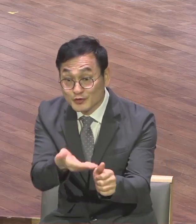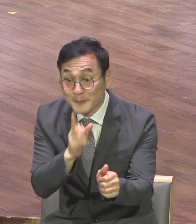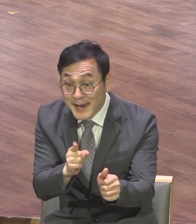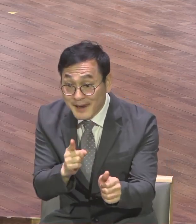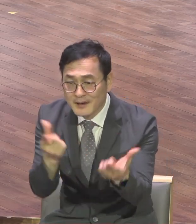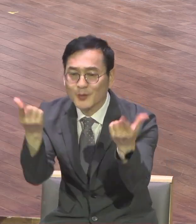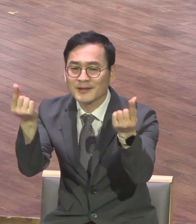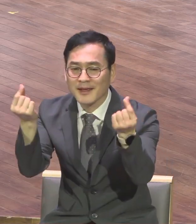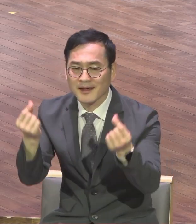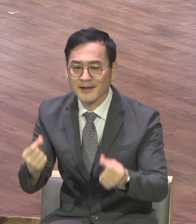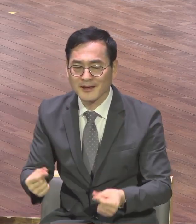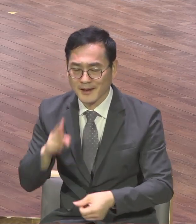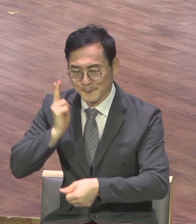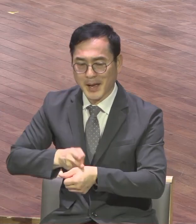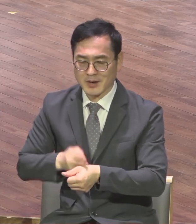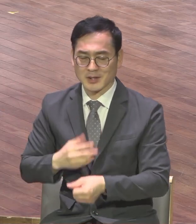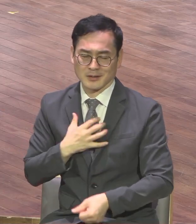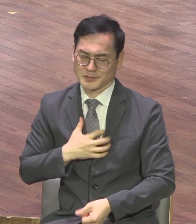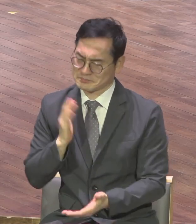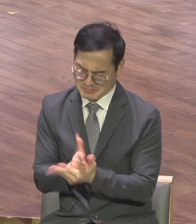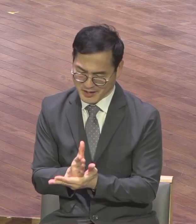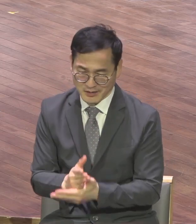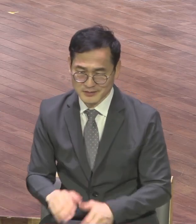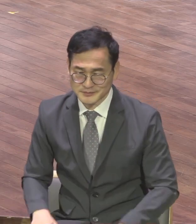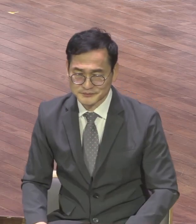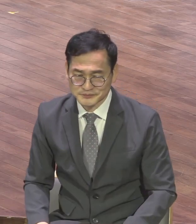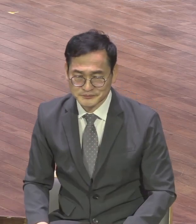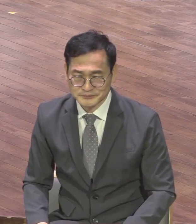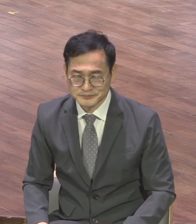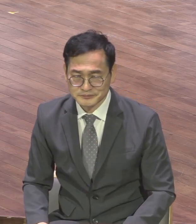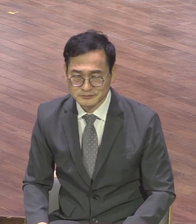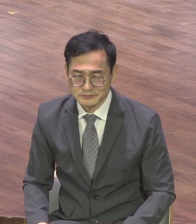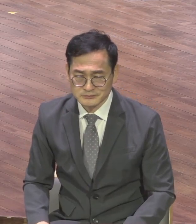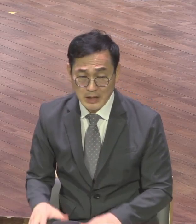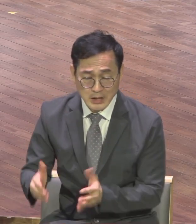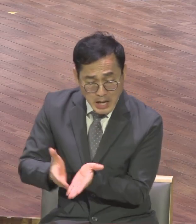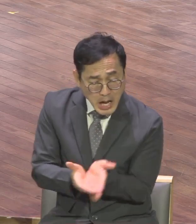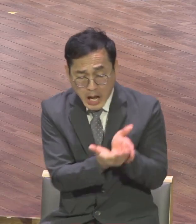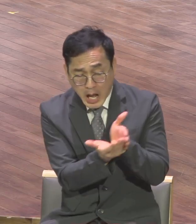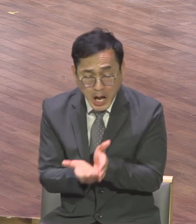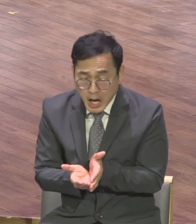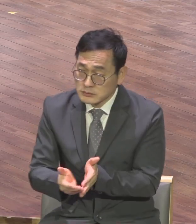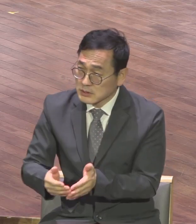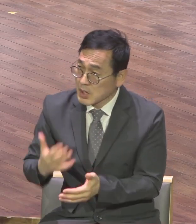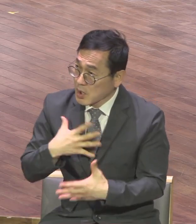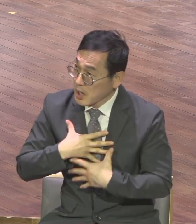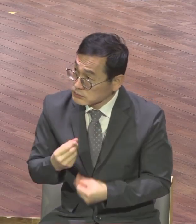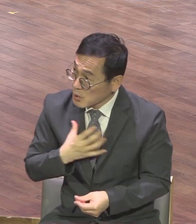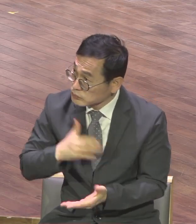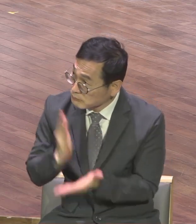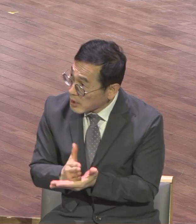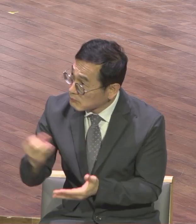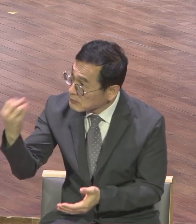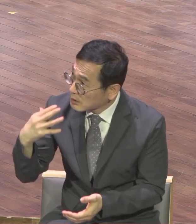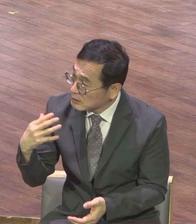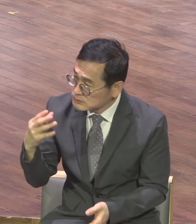좀 이상한 사람을 보일 만큼 오해받기 좋은 그러한 상황이어서 그런데 바울이